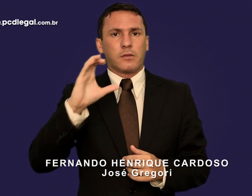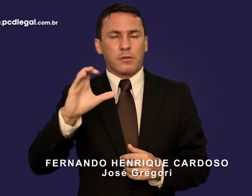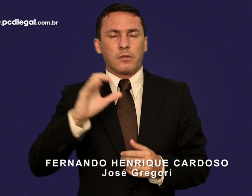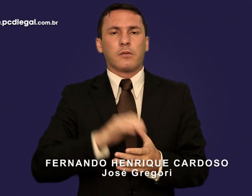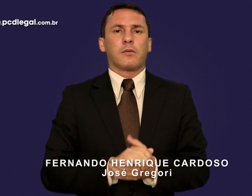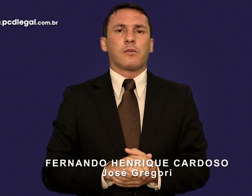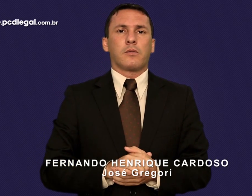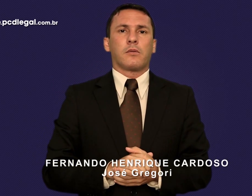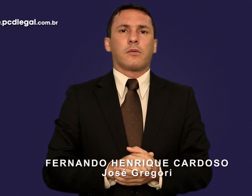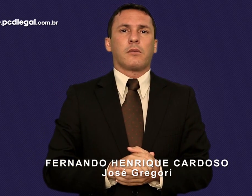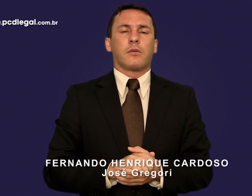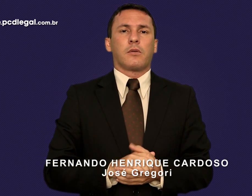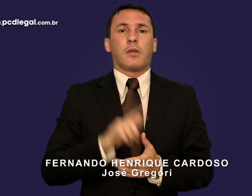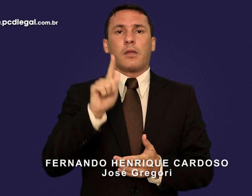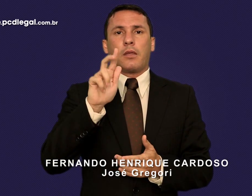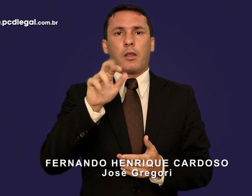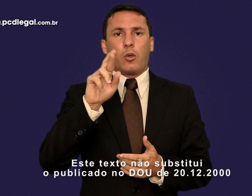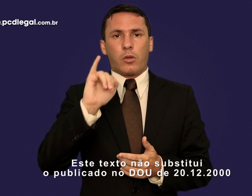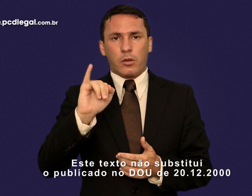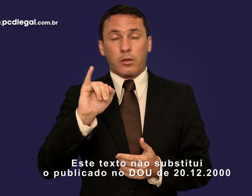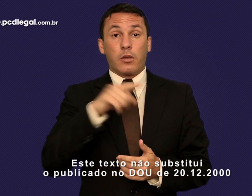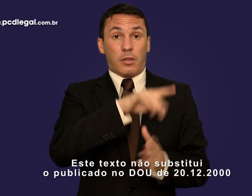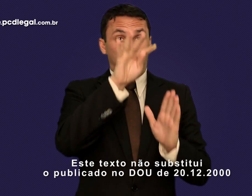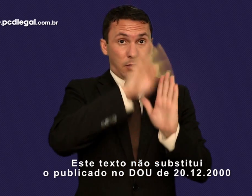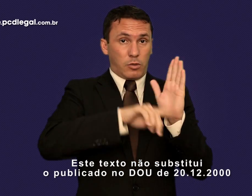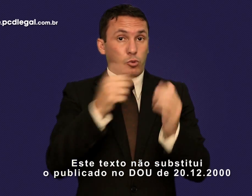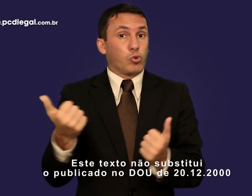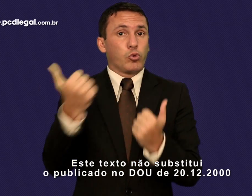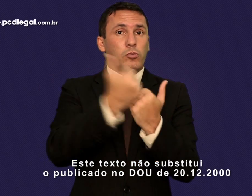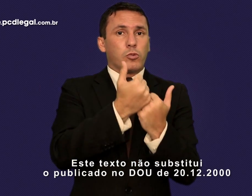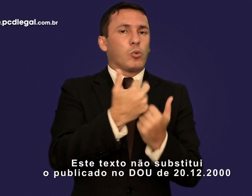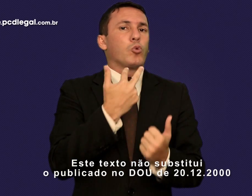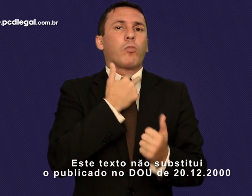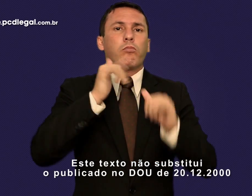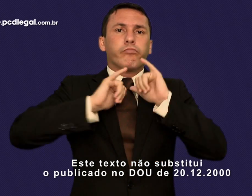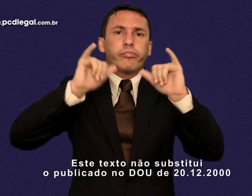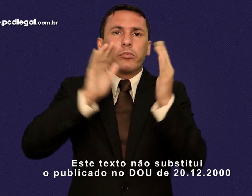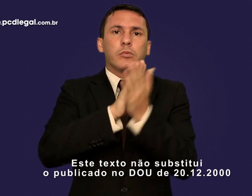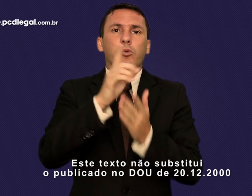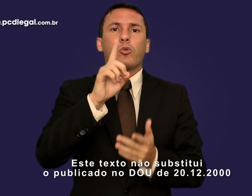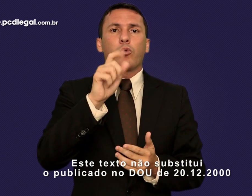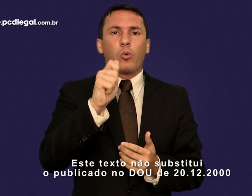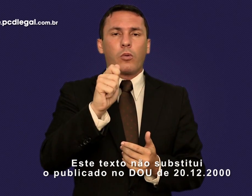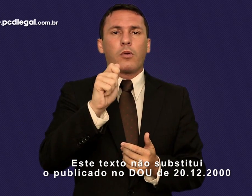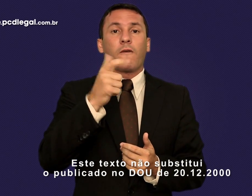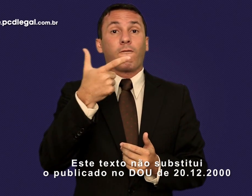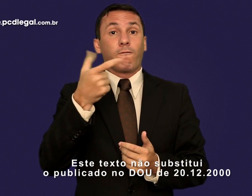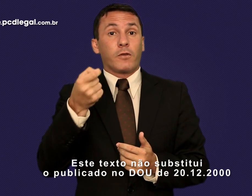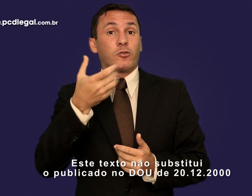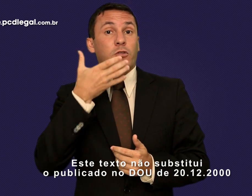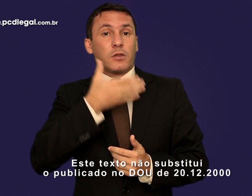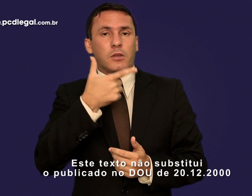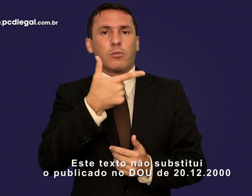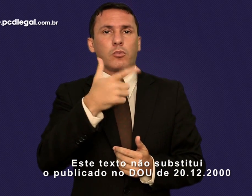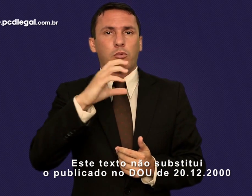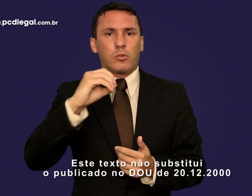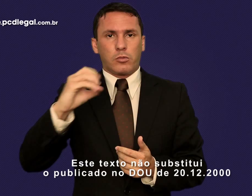Cardoso. José Grégory. Este texto não substitui o publicado no Dow de 20 de dezembro de 2000. Paratelo. Vitória.